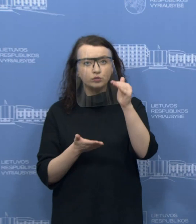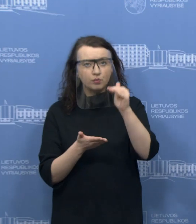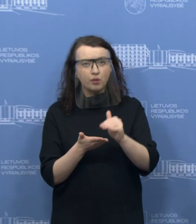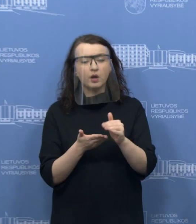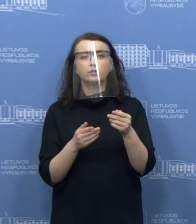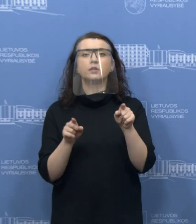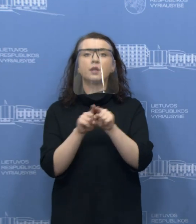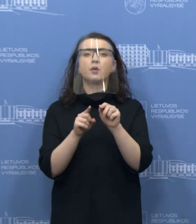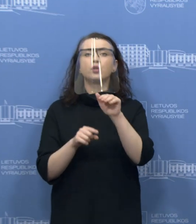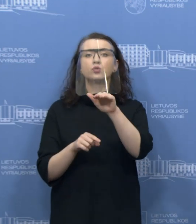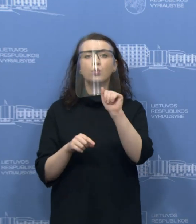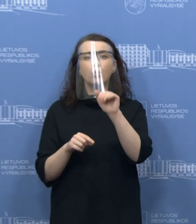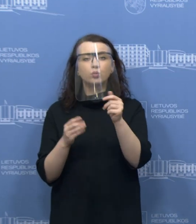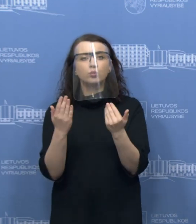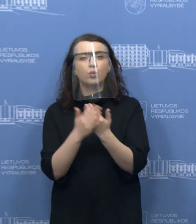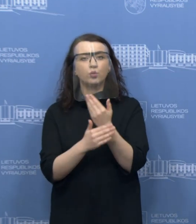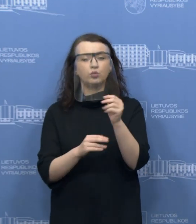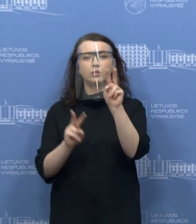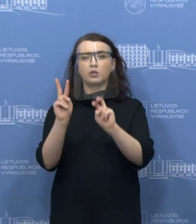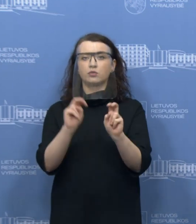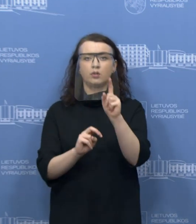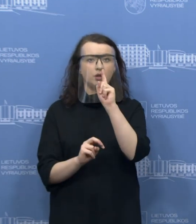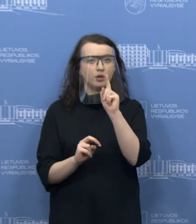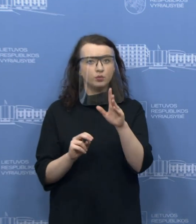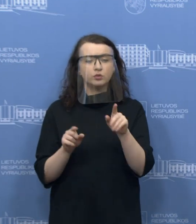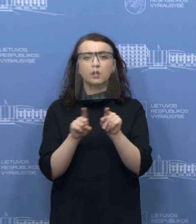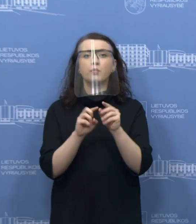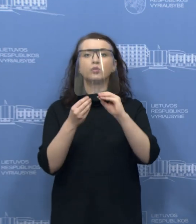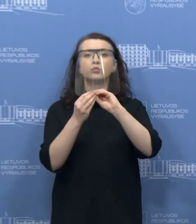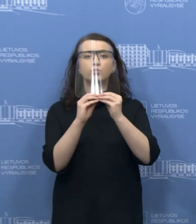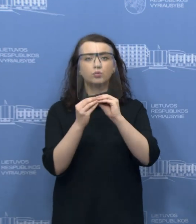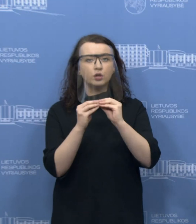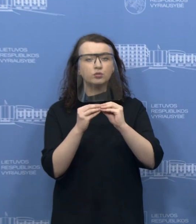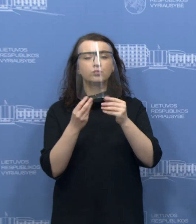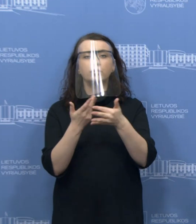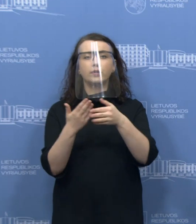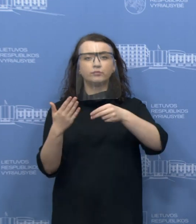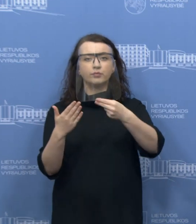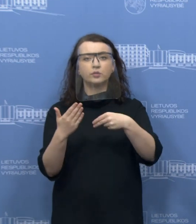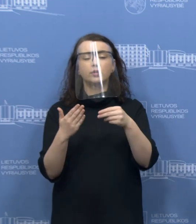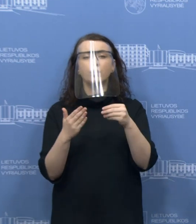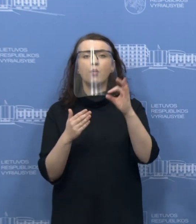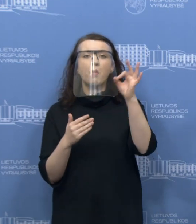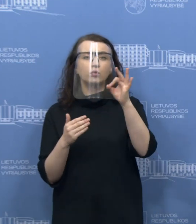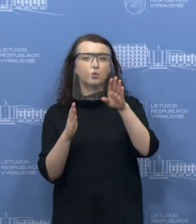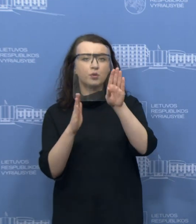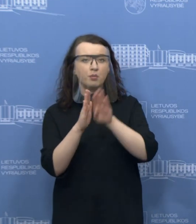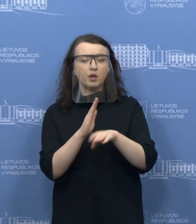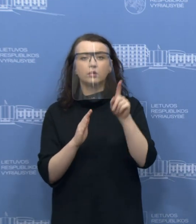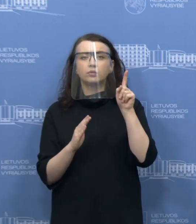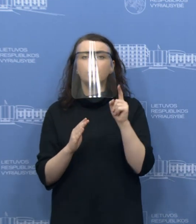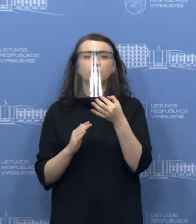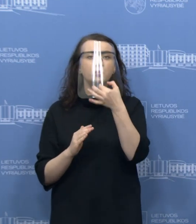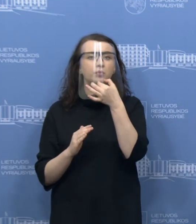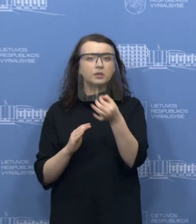neišieškojimas naujų ir mokestinės paskolo sutarčių sudarimas be palūkan. Akcentuoju,